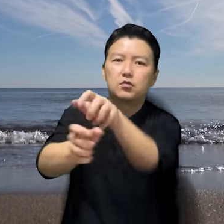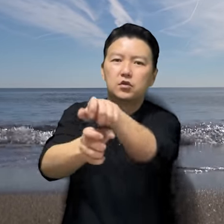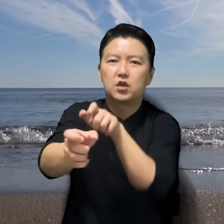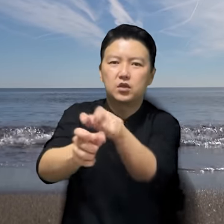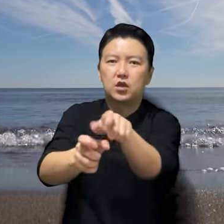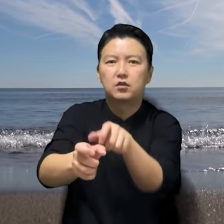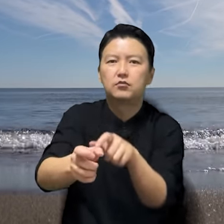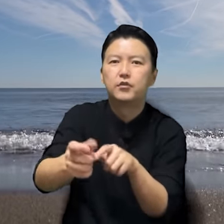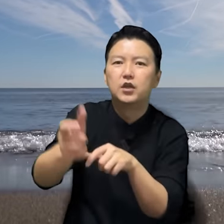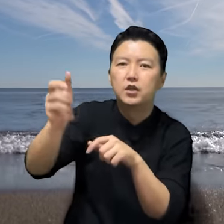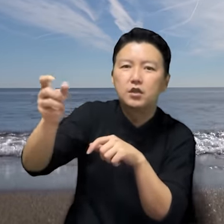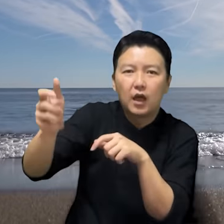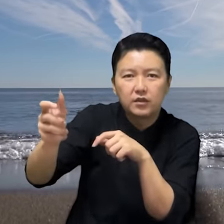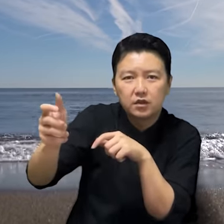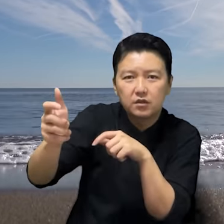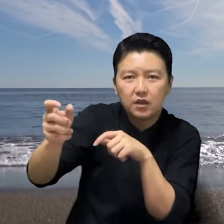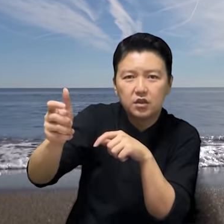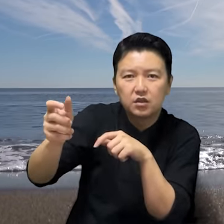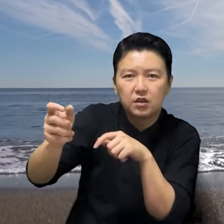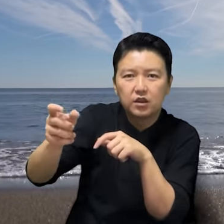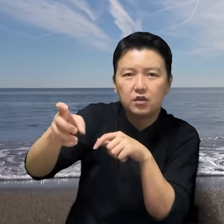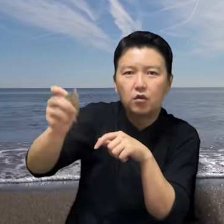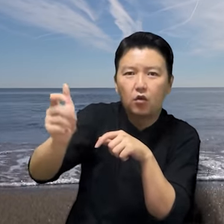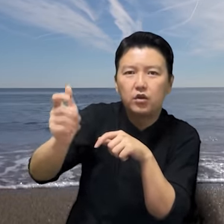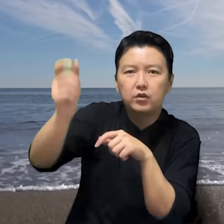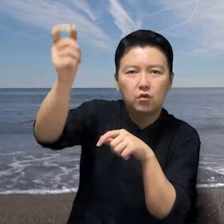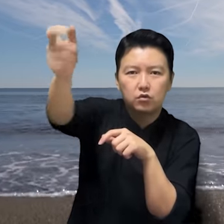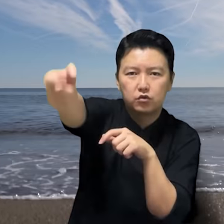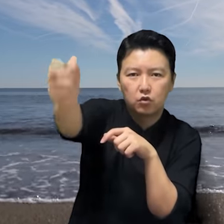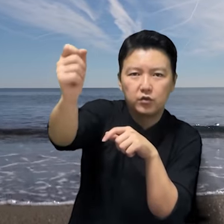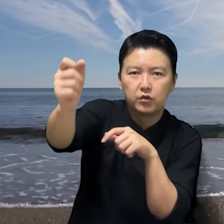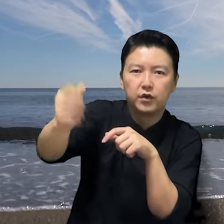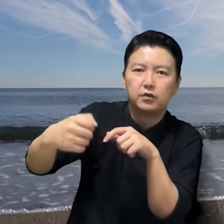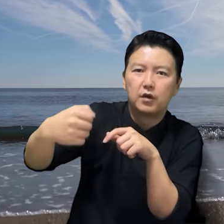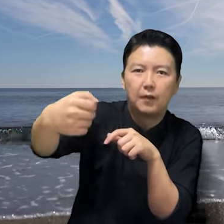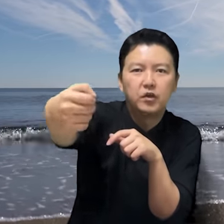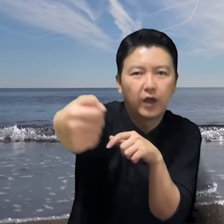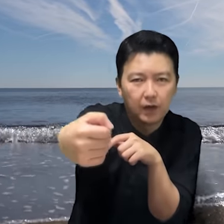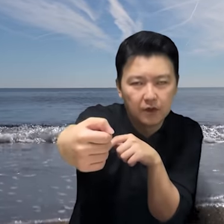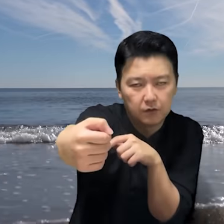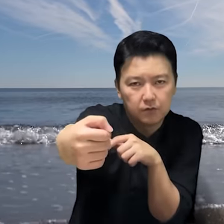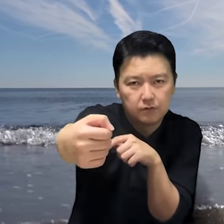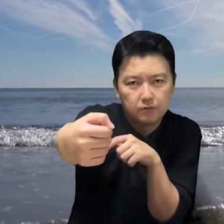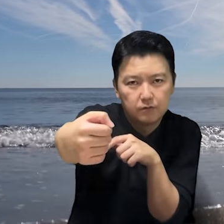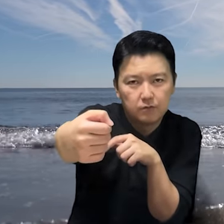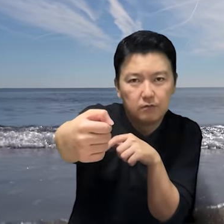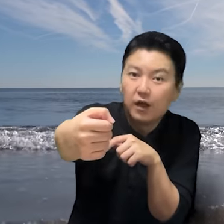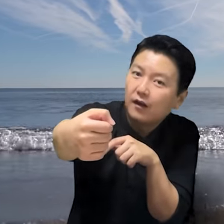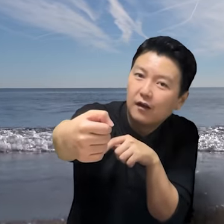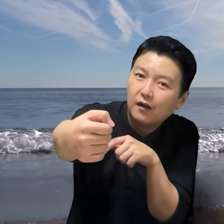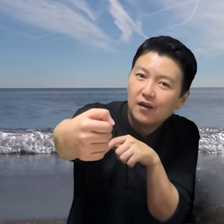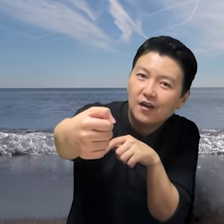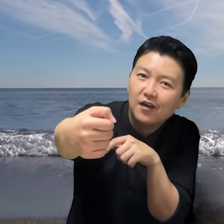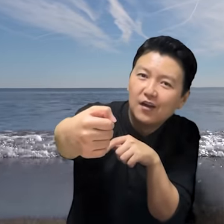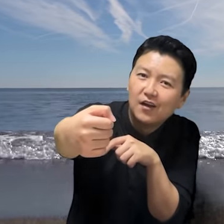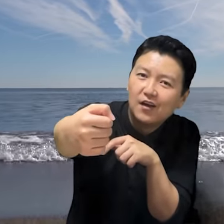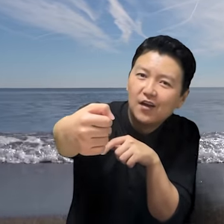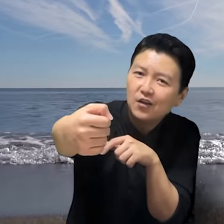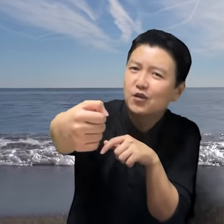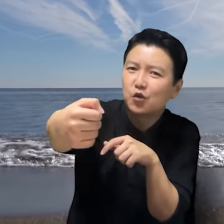촥촥! 이건 안전장치인데 이걸 올리고 쏘면 돼요. 한번 해봐요. 네? 이것도